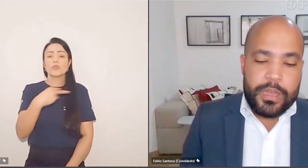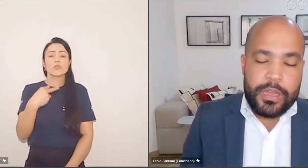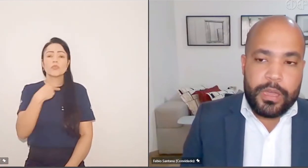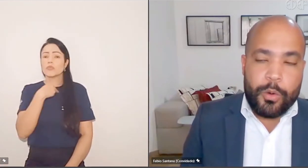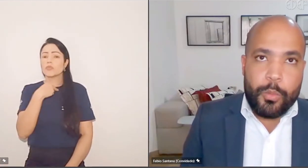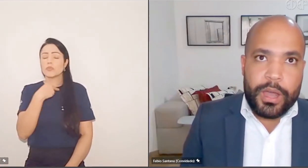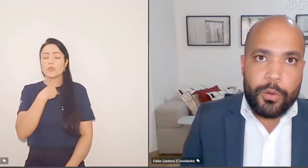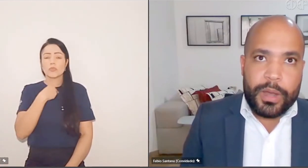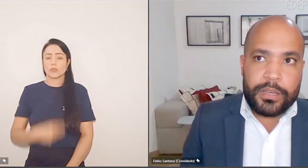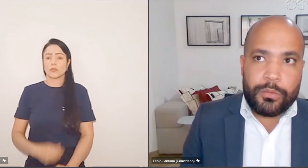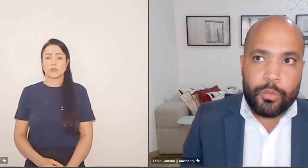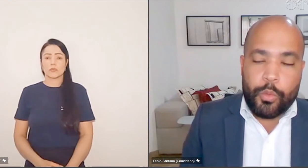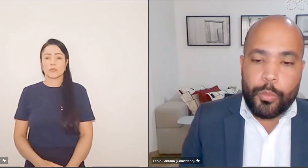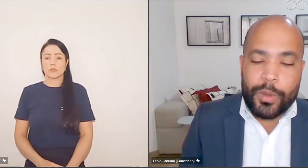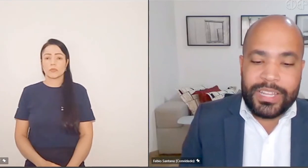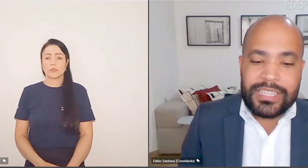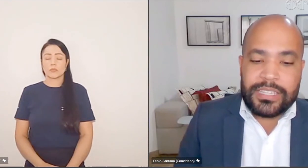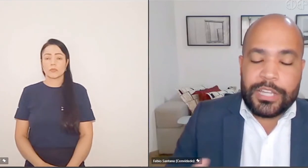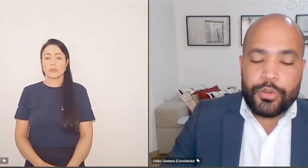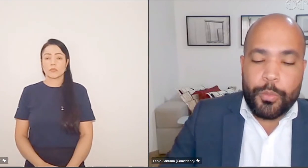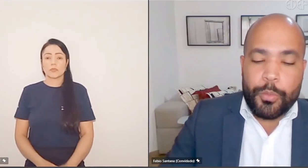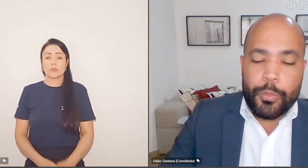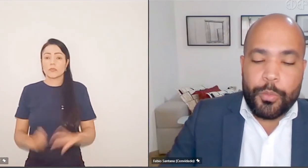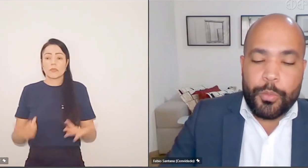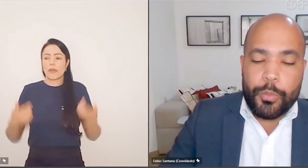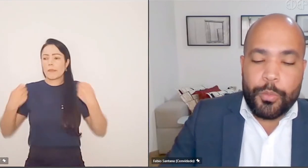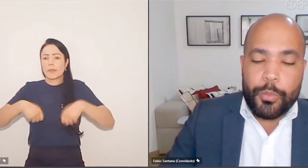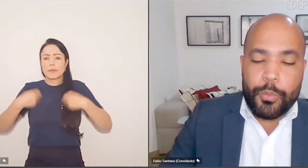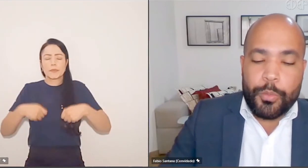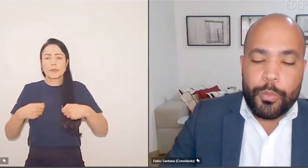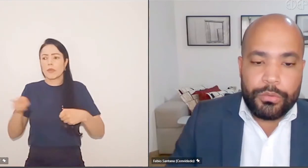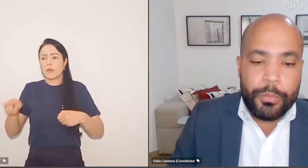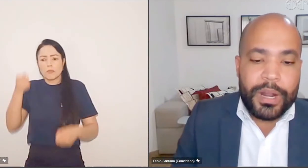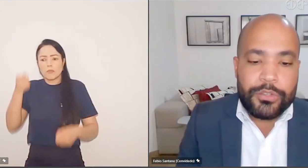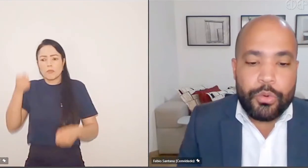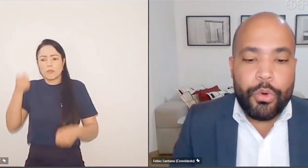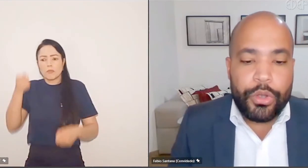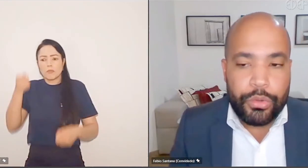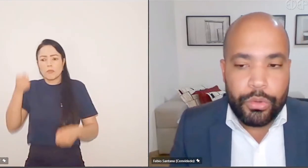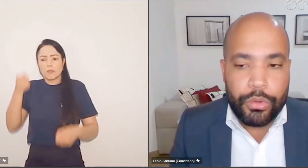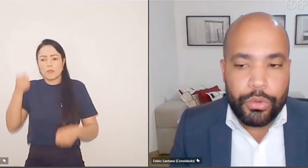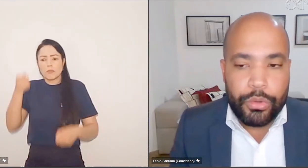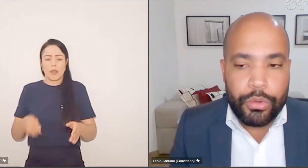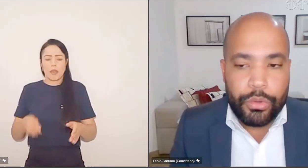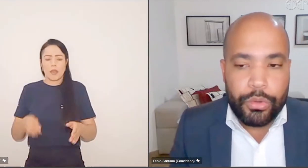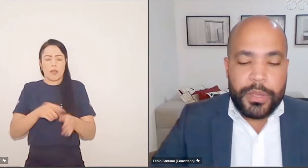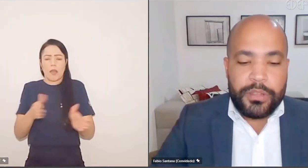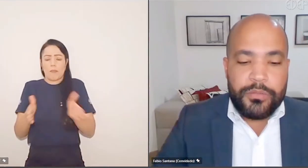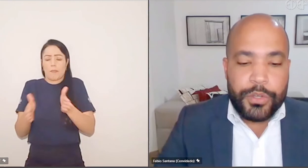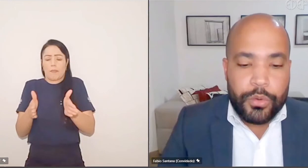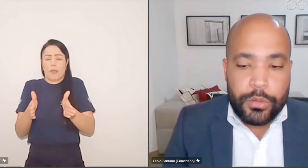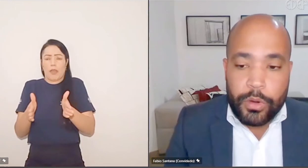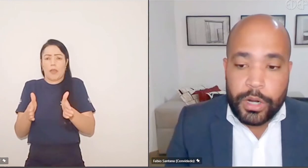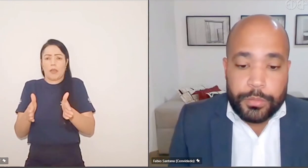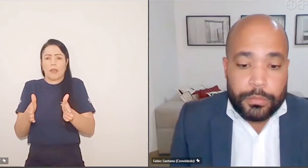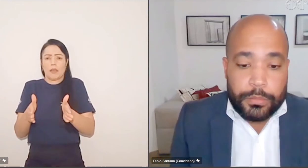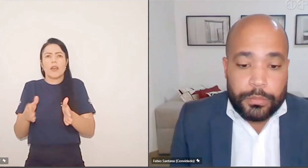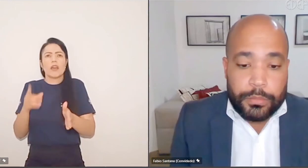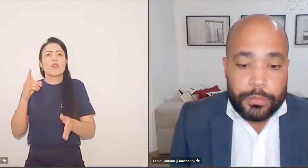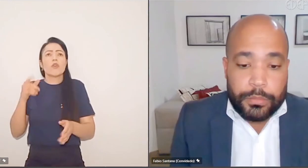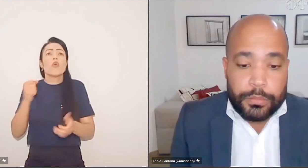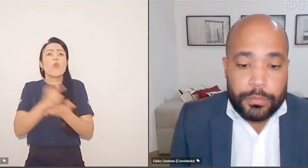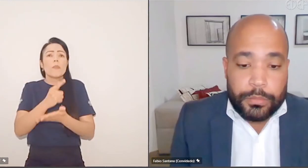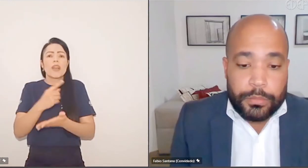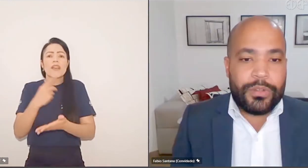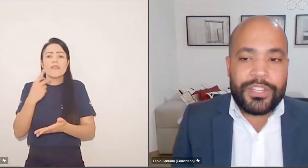uma necessidade de cumprimento, uma obrigação de cumprimento. Num prazo curto, compra o medicamento em 24 horas.